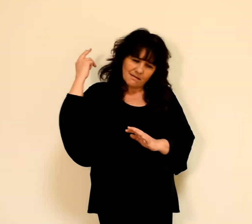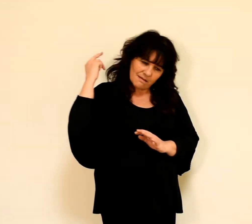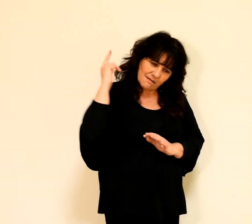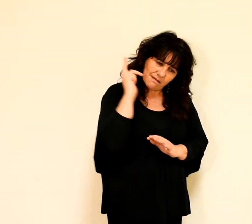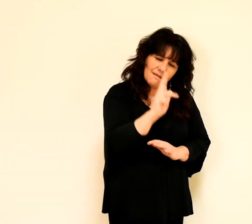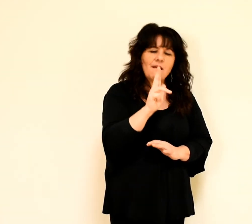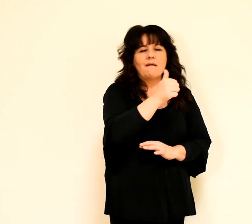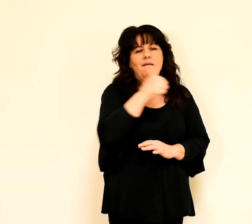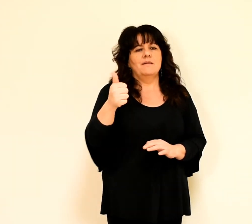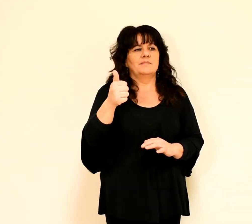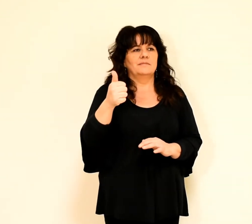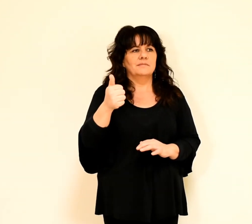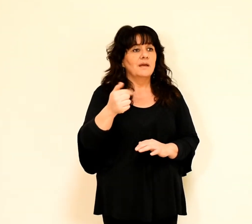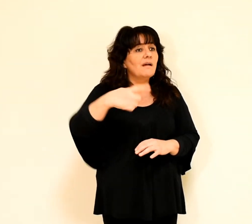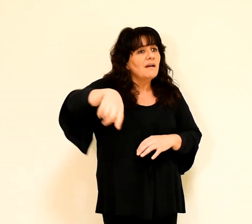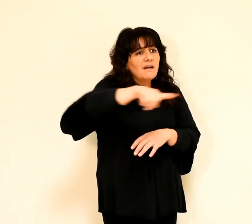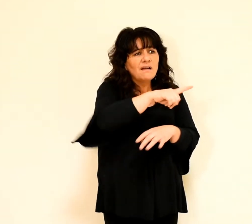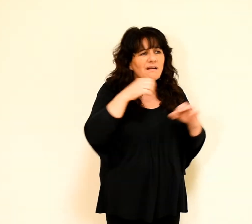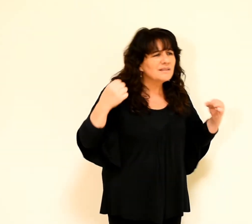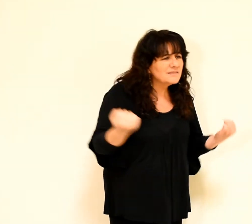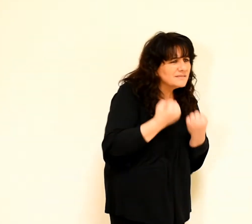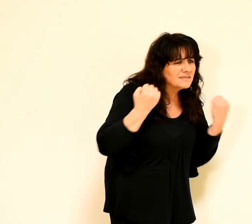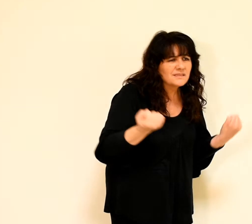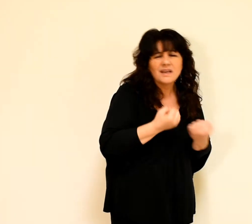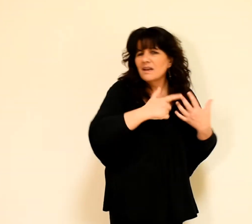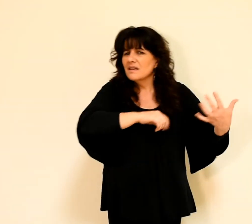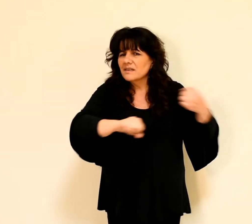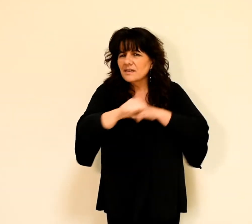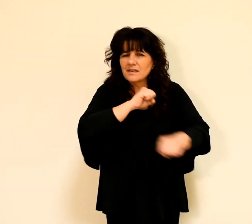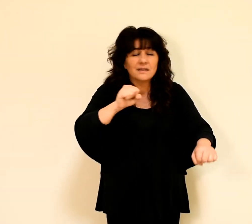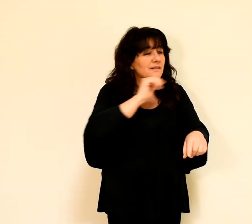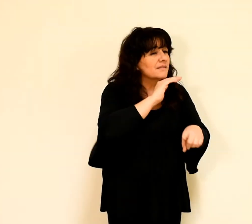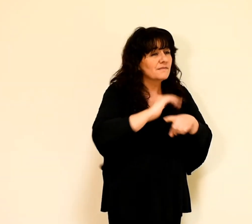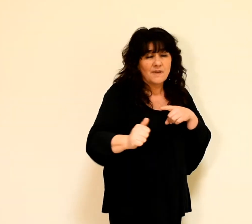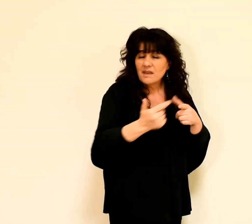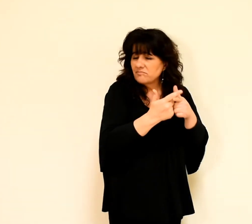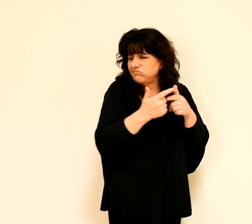mais c'est le même Dieu qui agit en tout et en tous.